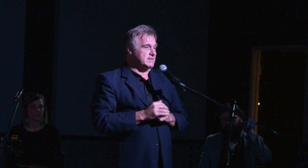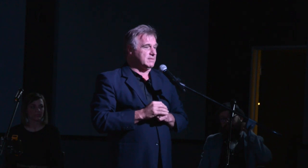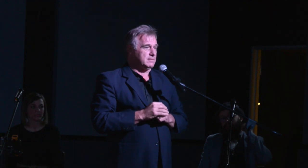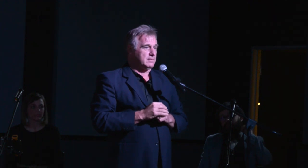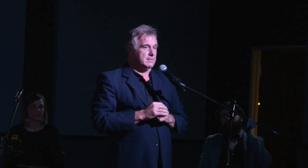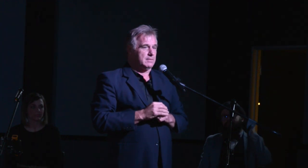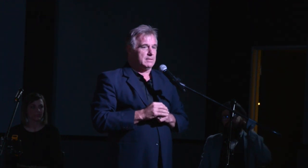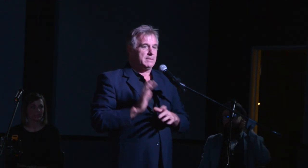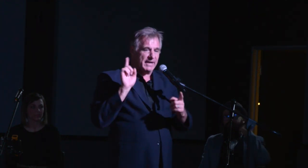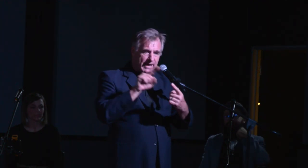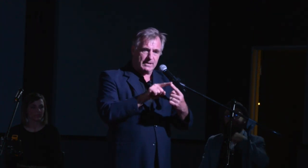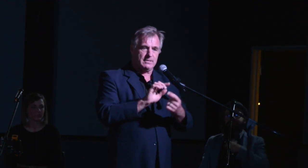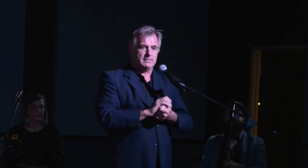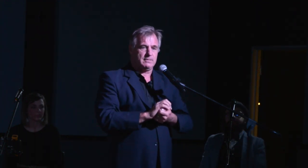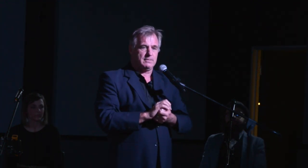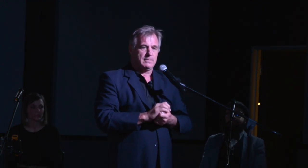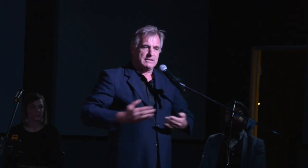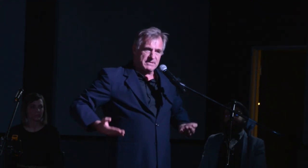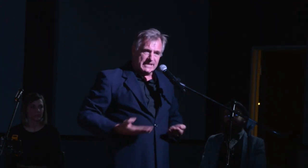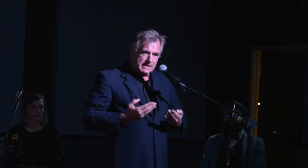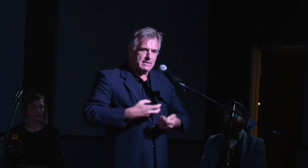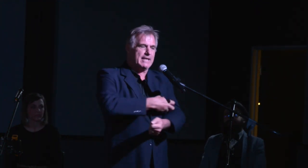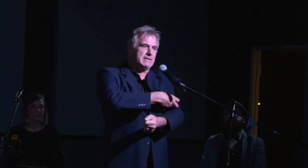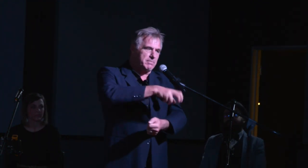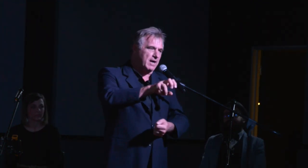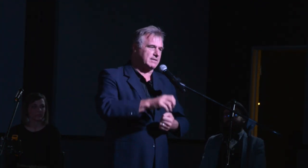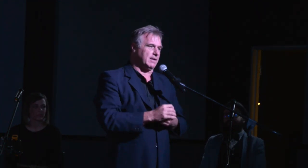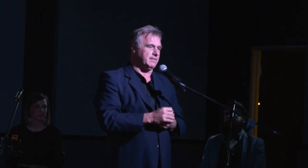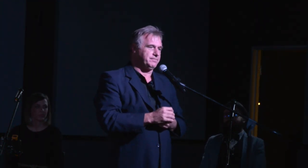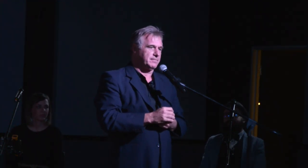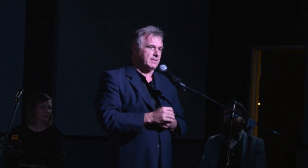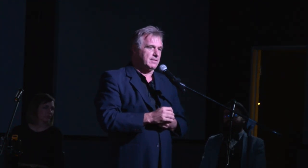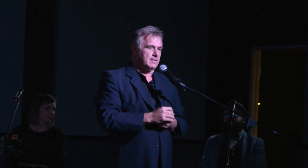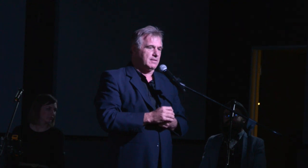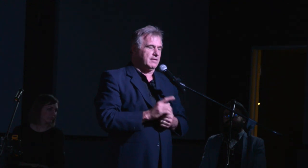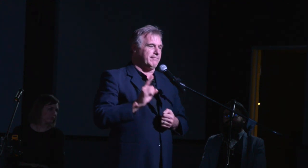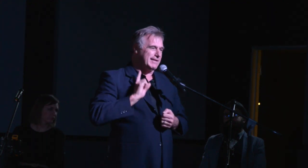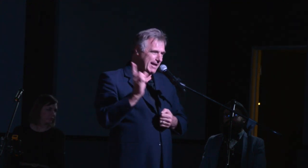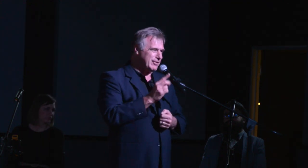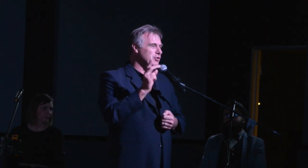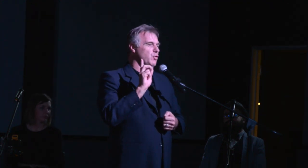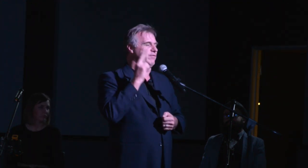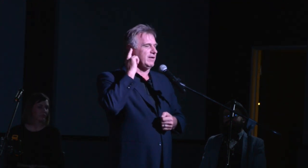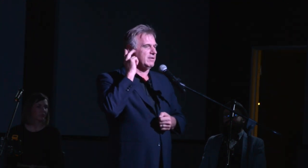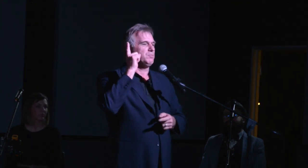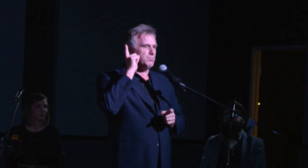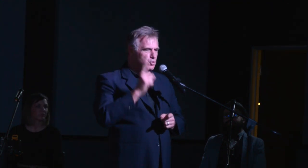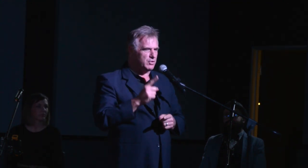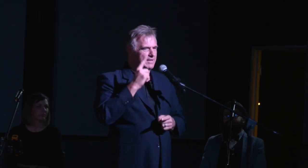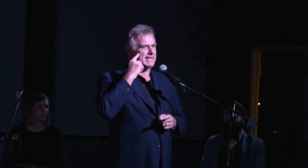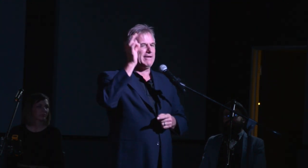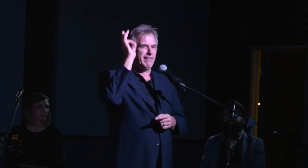doofis te bereik, te bedien en te bemachtig. Want elke doof